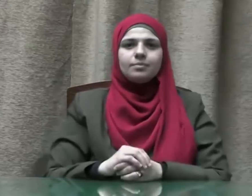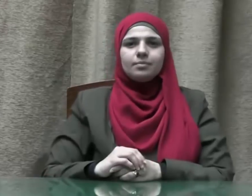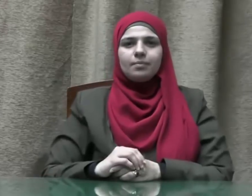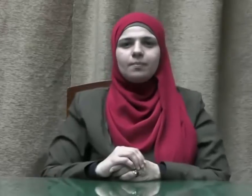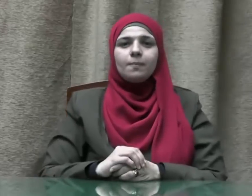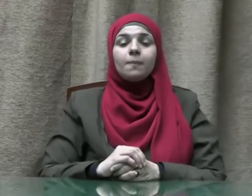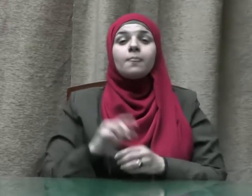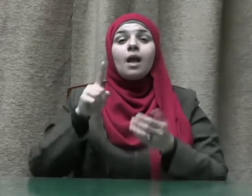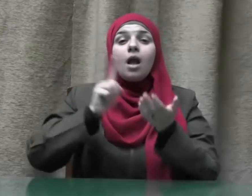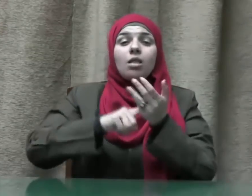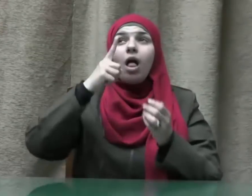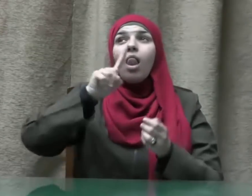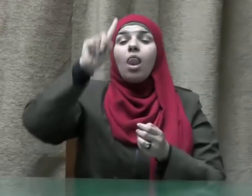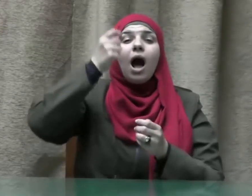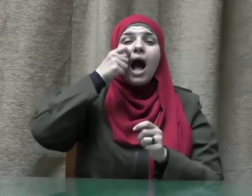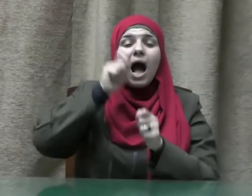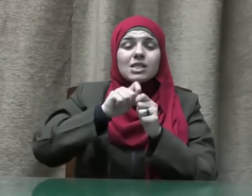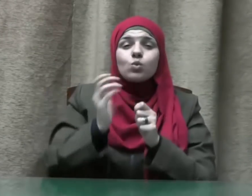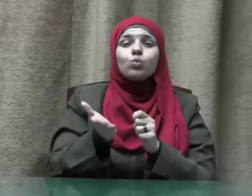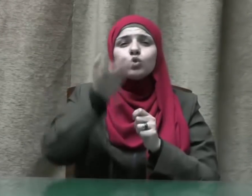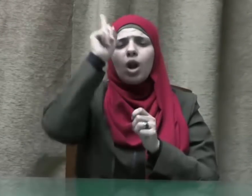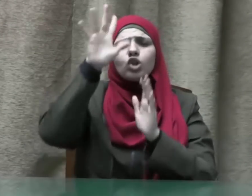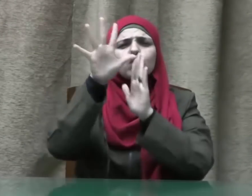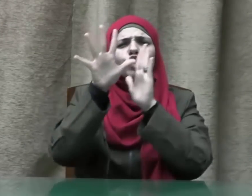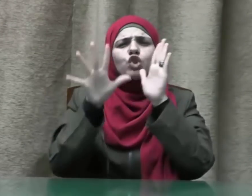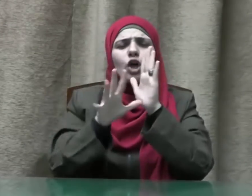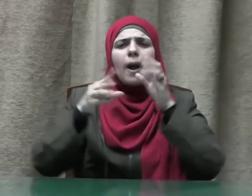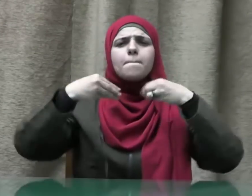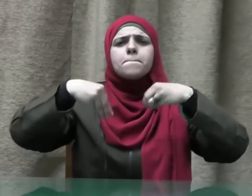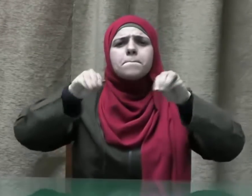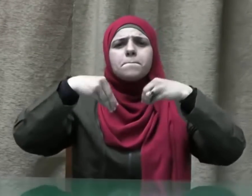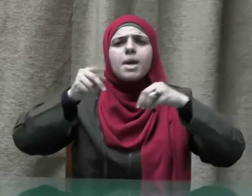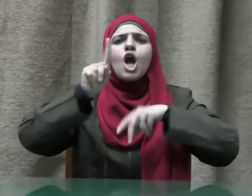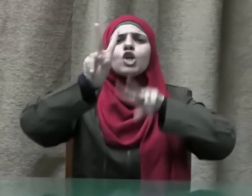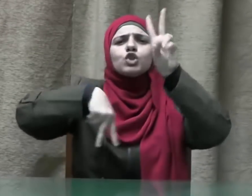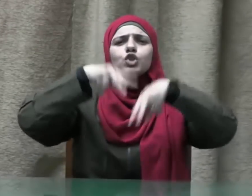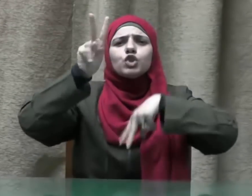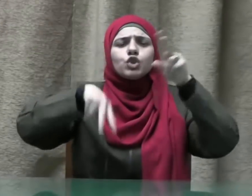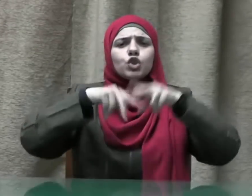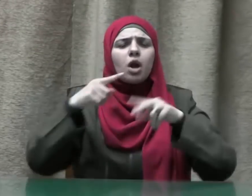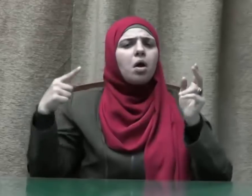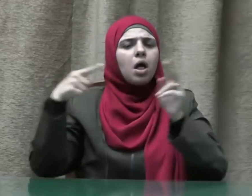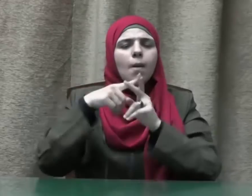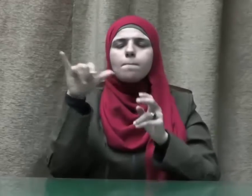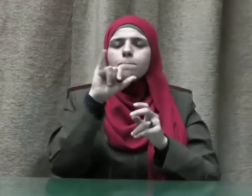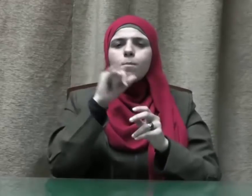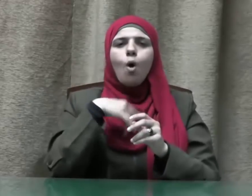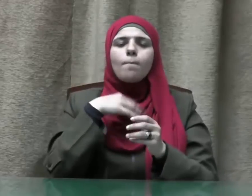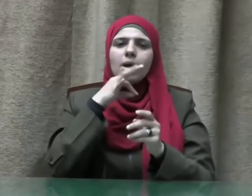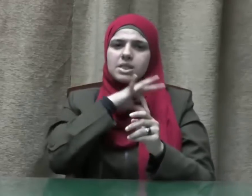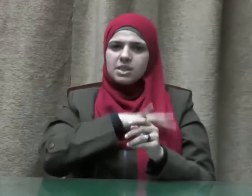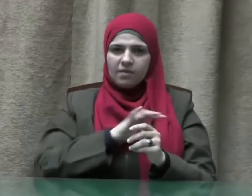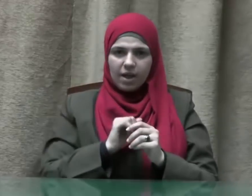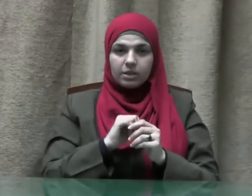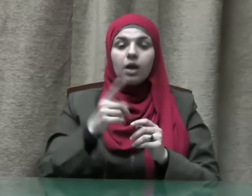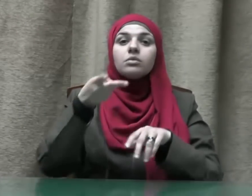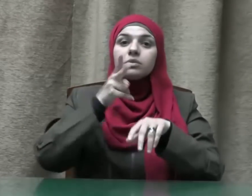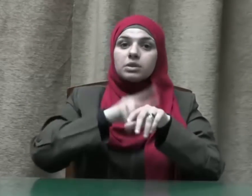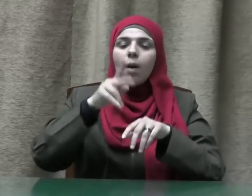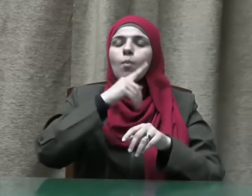الله عز وجل قد شرع لعباده البيع والشراء وصولًا إلى الغرض ودفعًا للحاجة